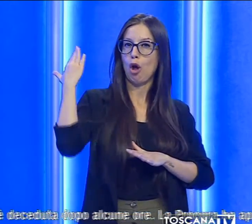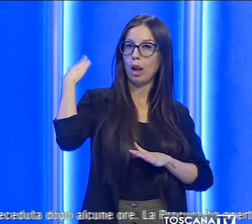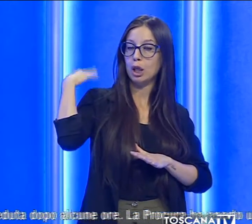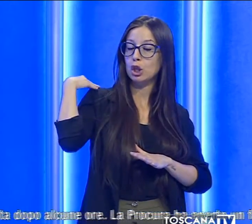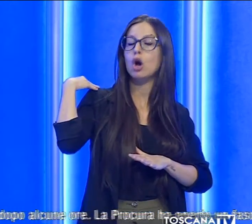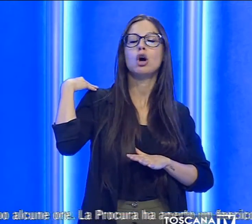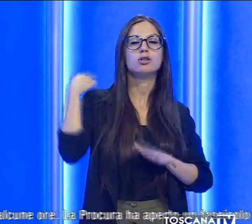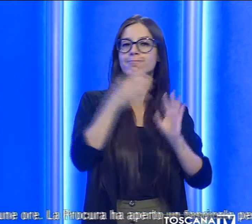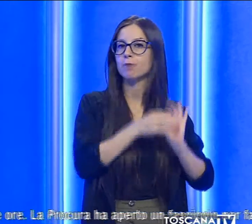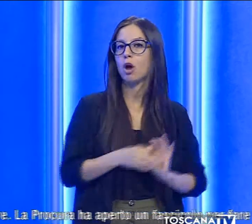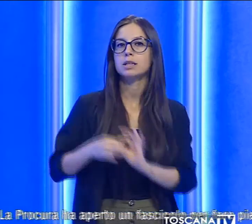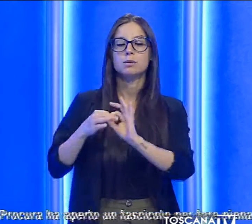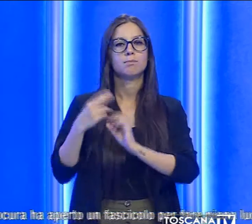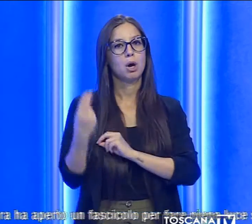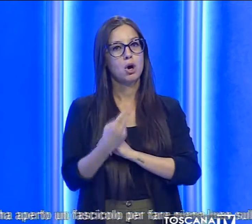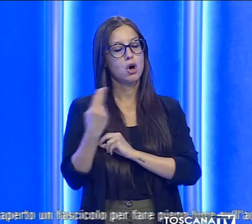scampo.